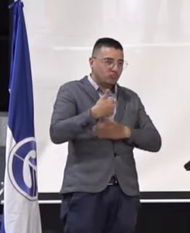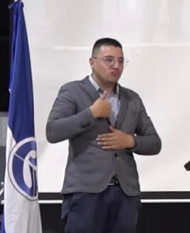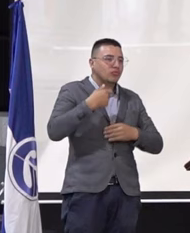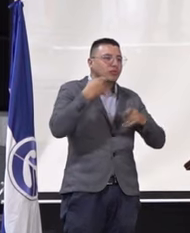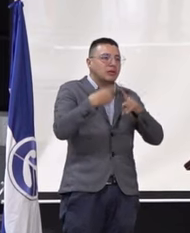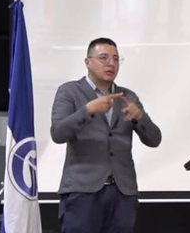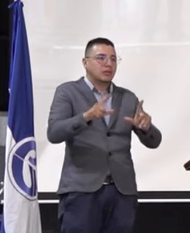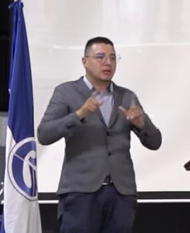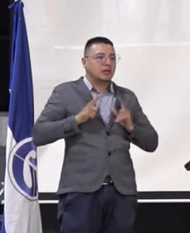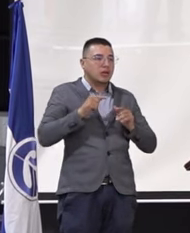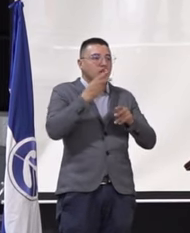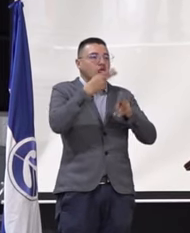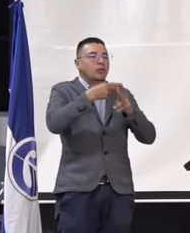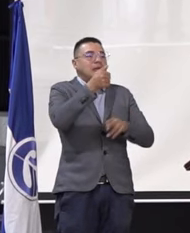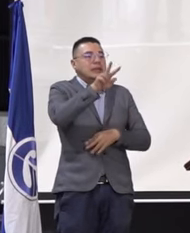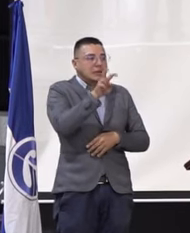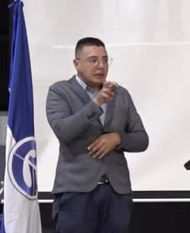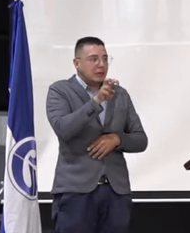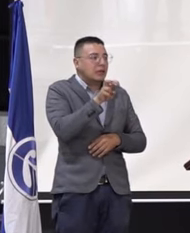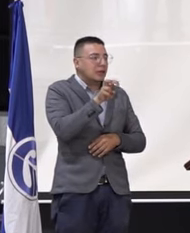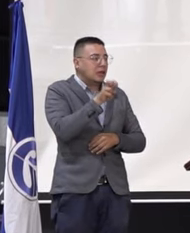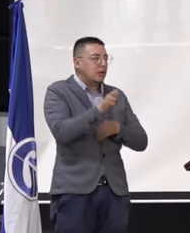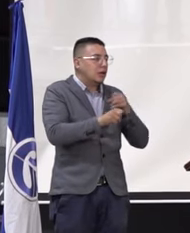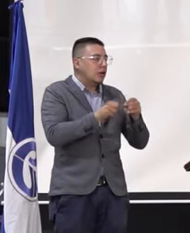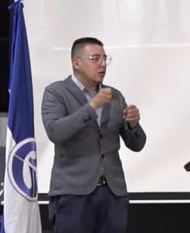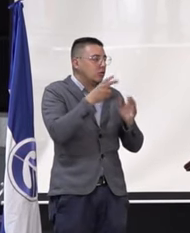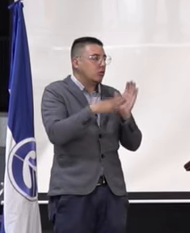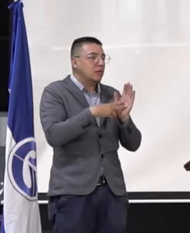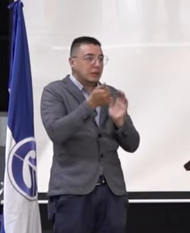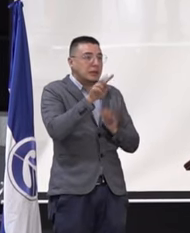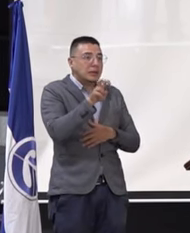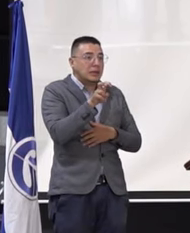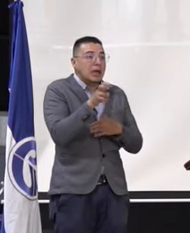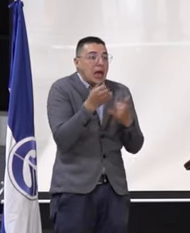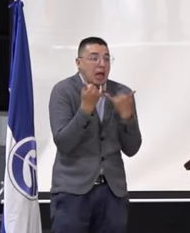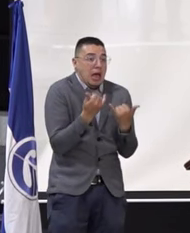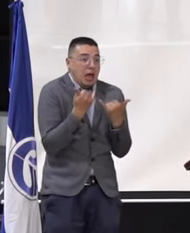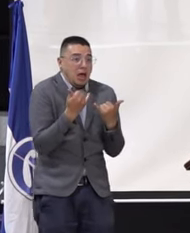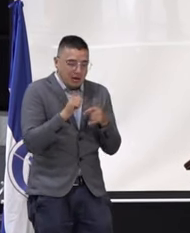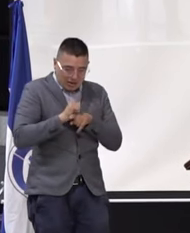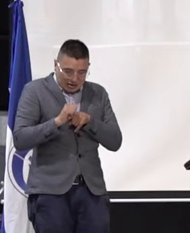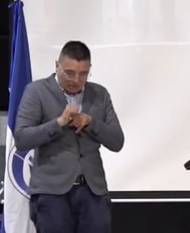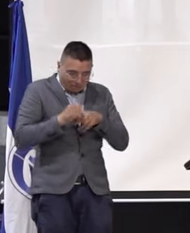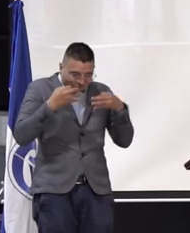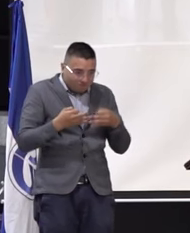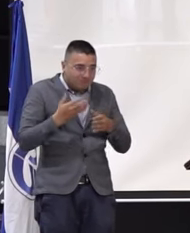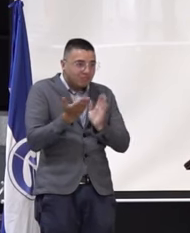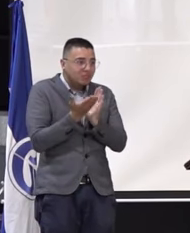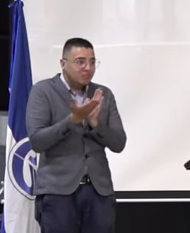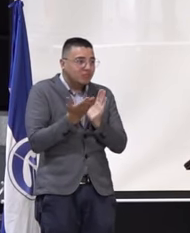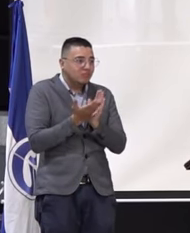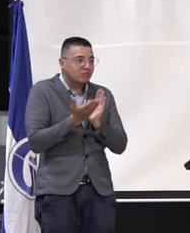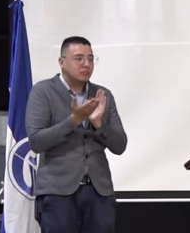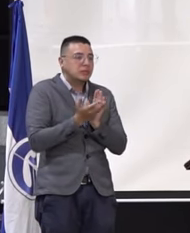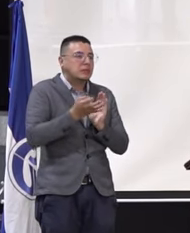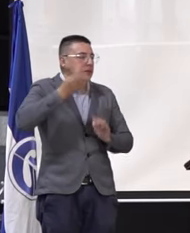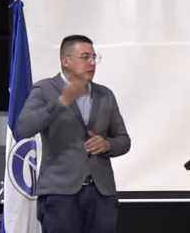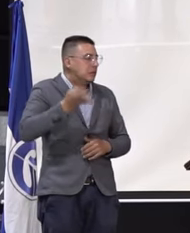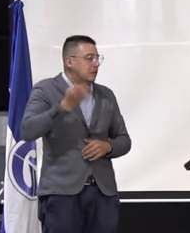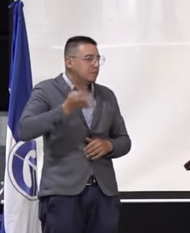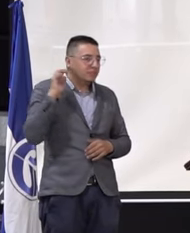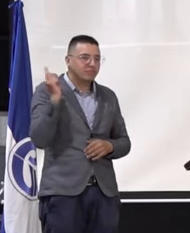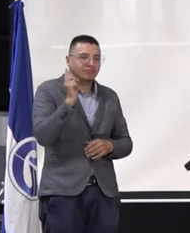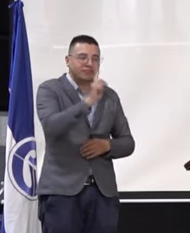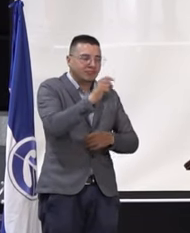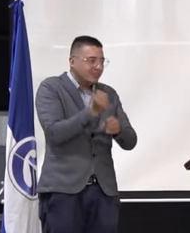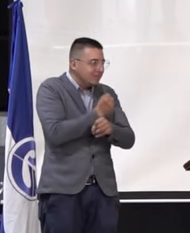egresada del 2017, actualmente, y bueno, desde mi ejercicio como estudiante, siempre he trabajado